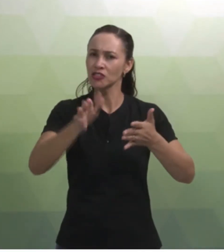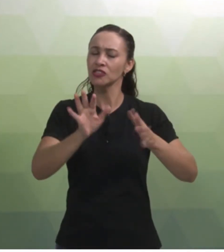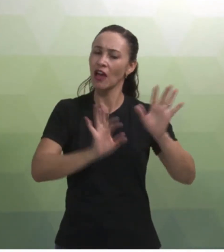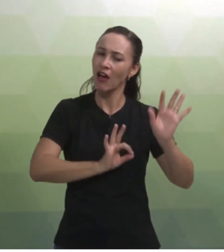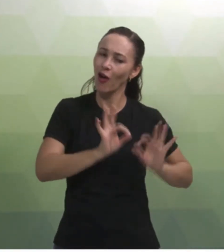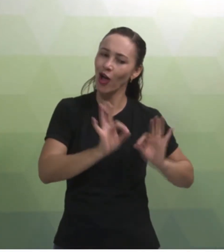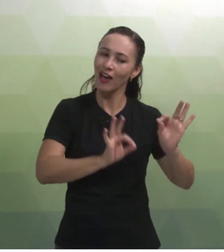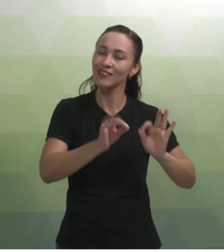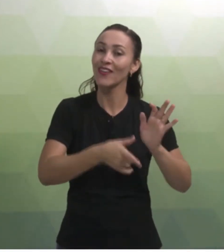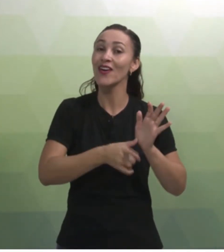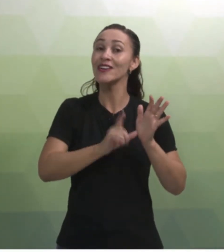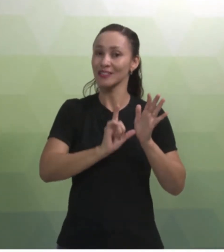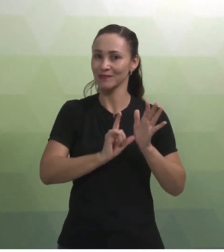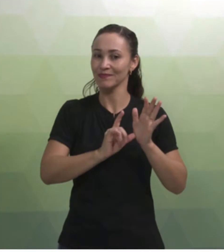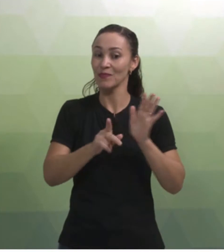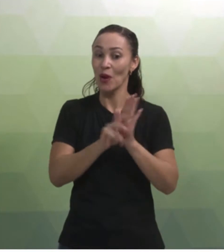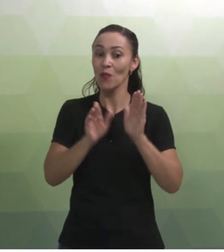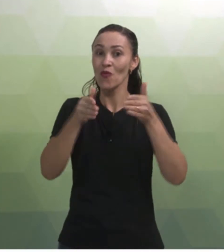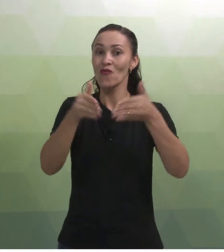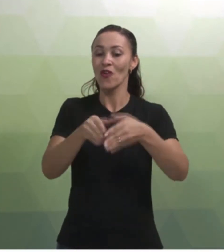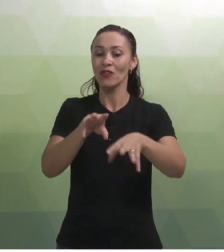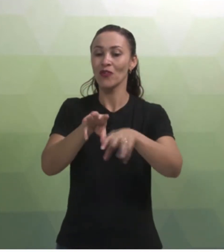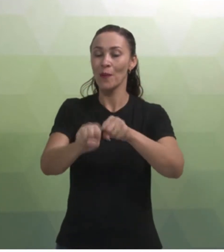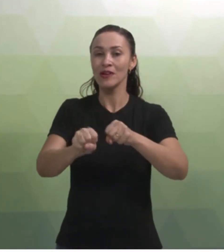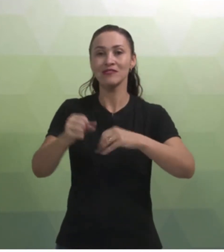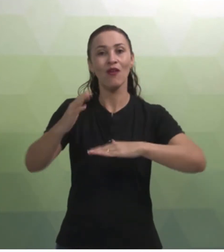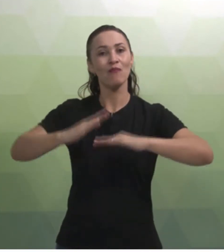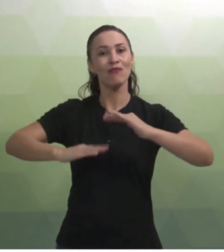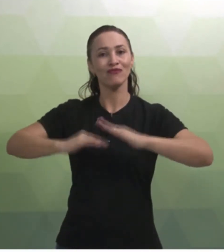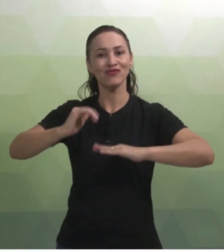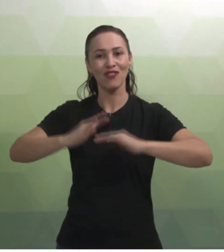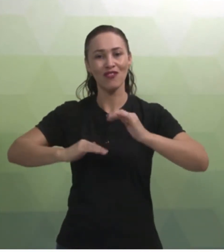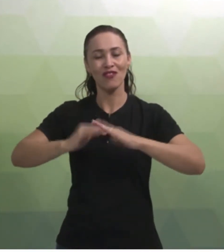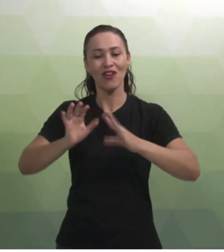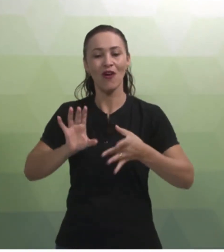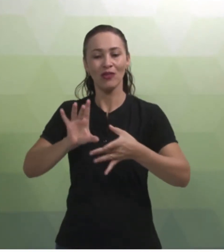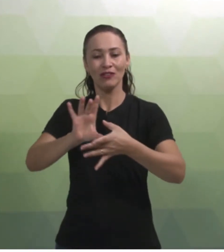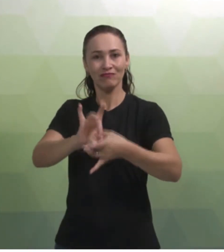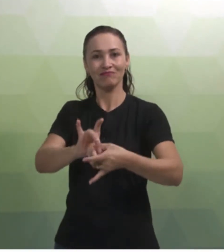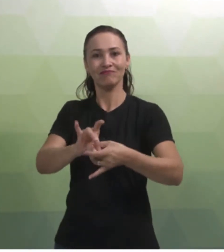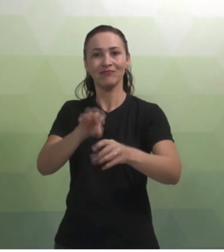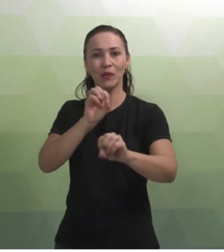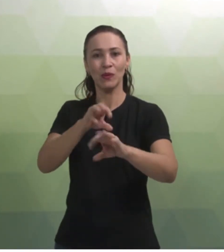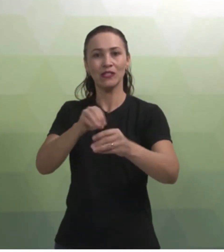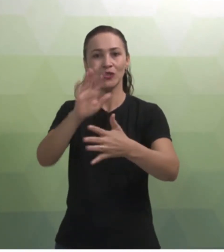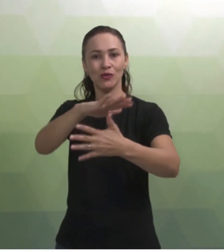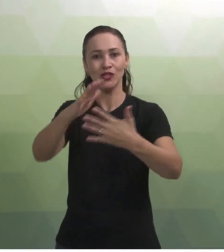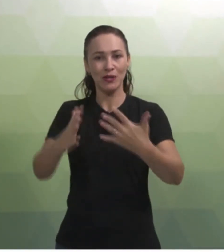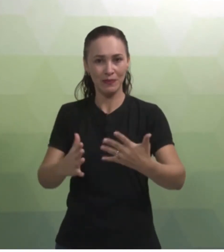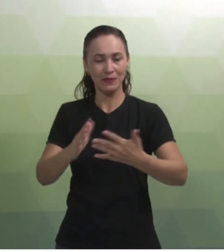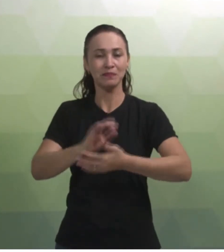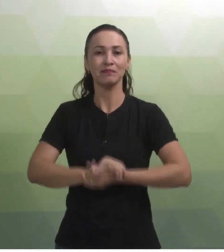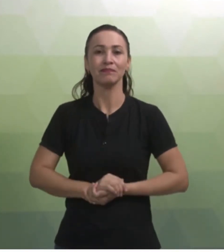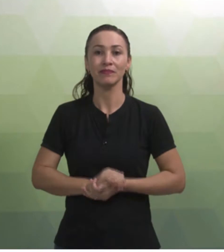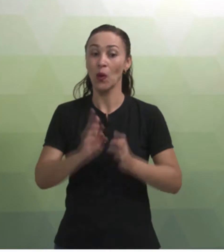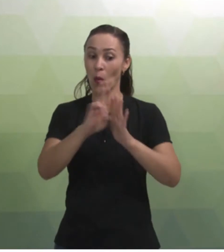desenvolveram para a formação do profissional envolvido no ensino de Libras. O relatório deve ser feito